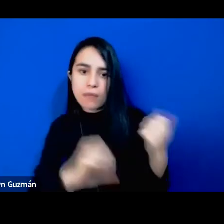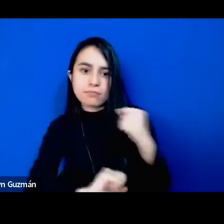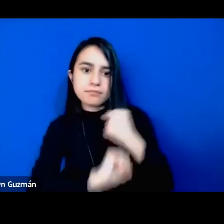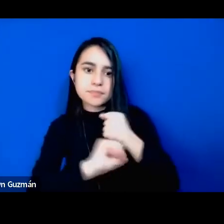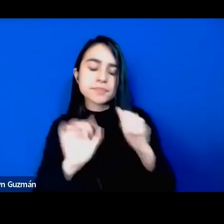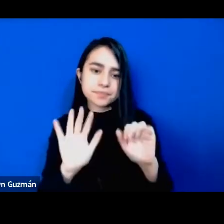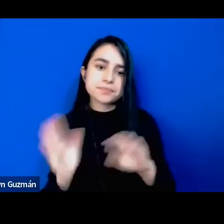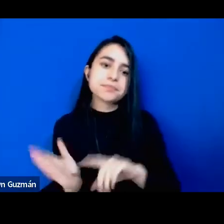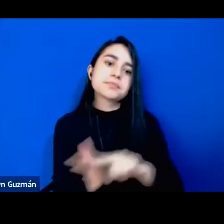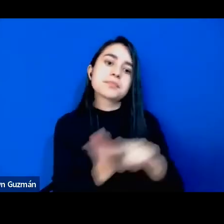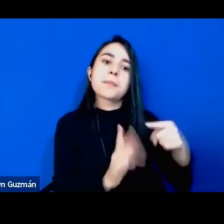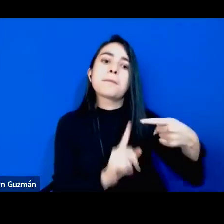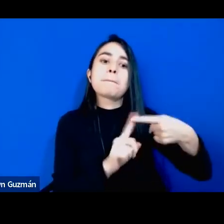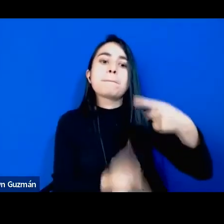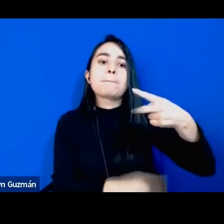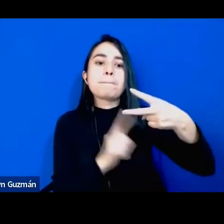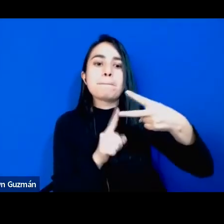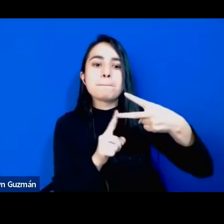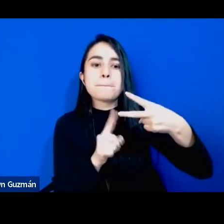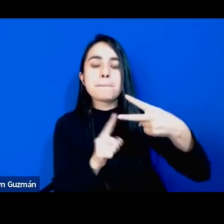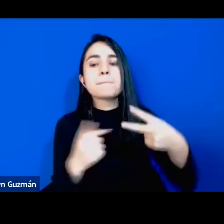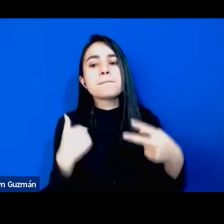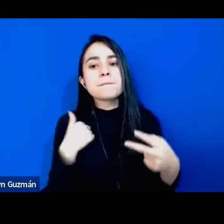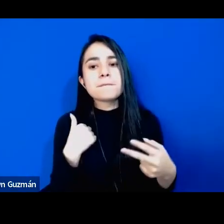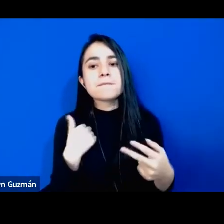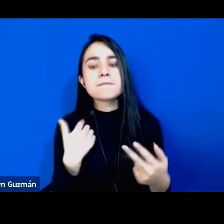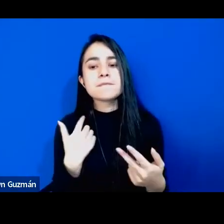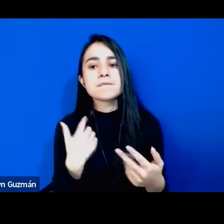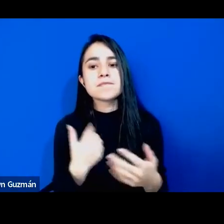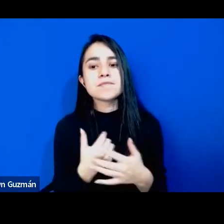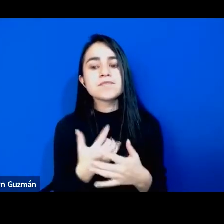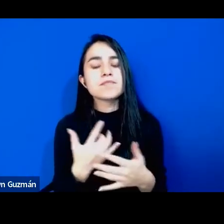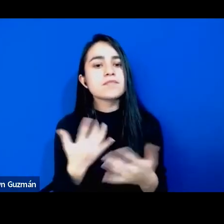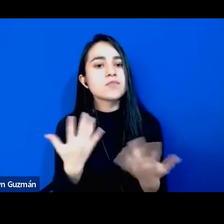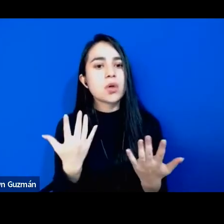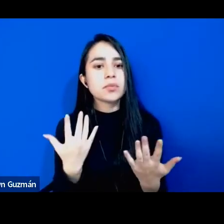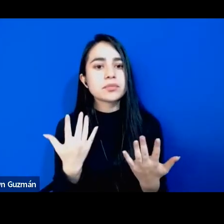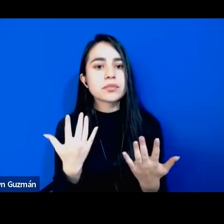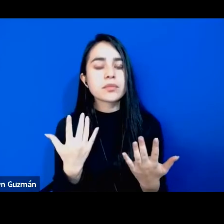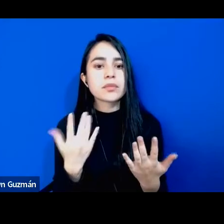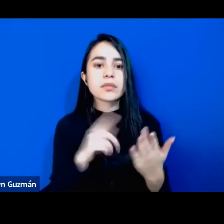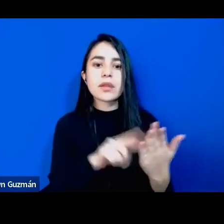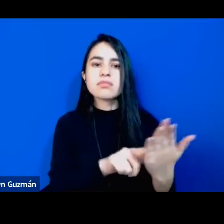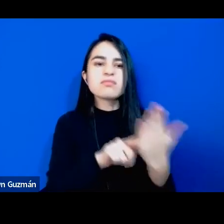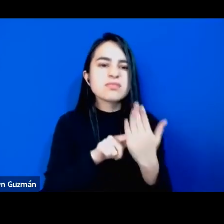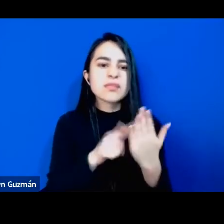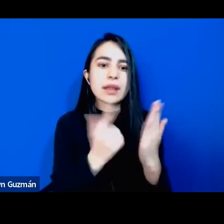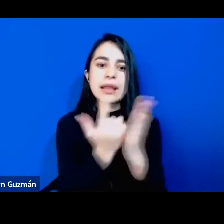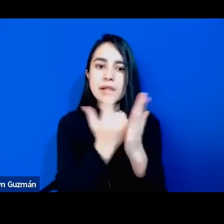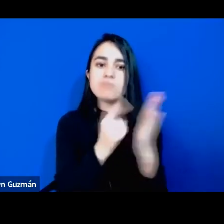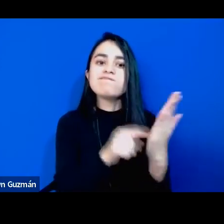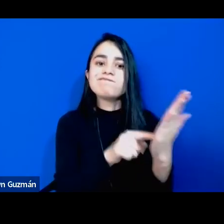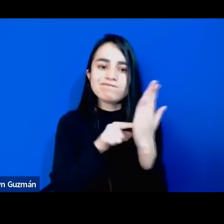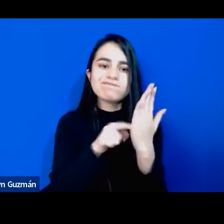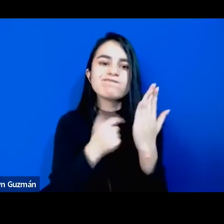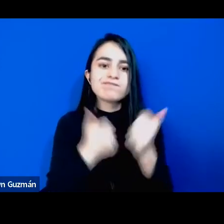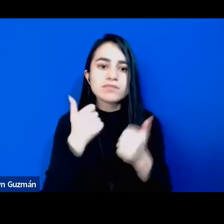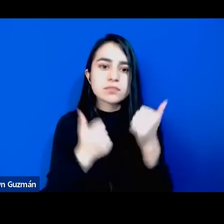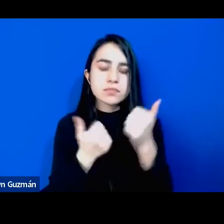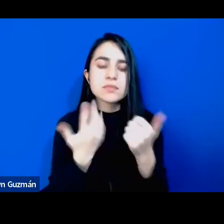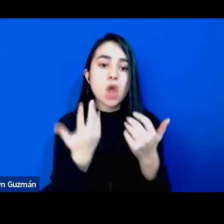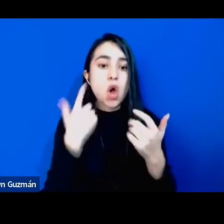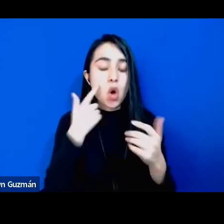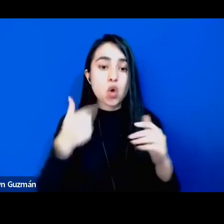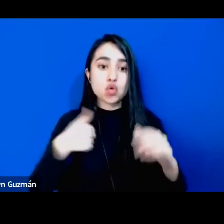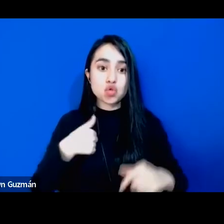que yo creo que nos muestra la relación entre el ascenso